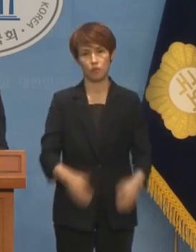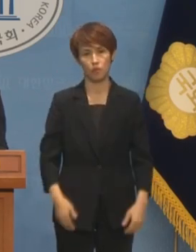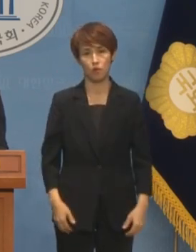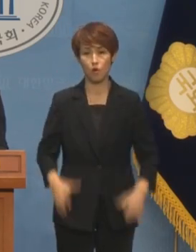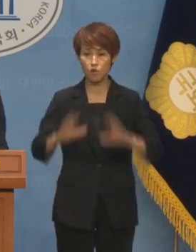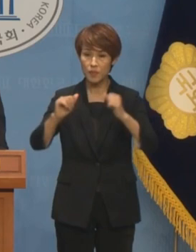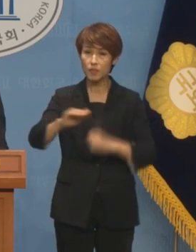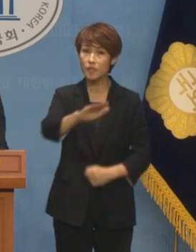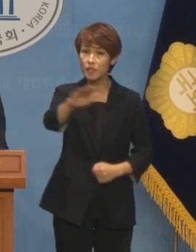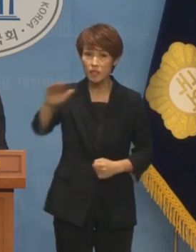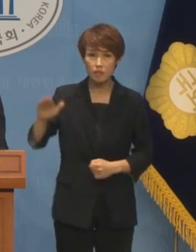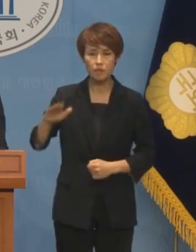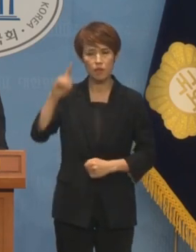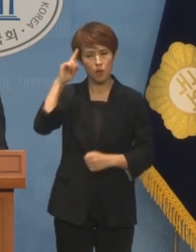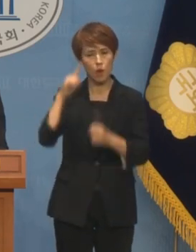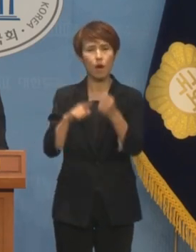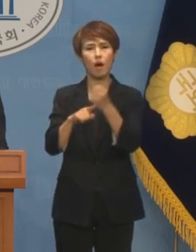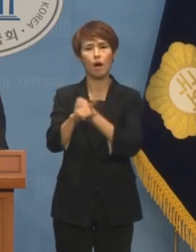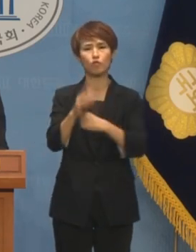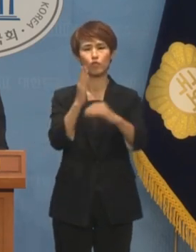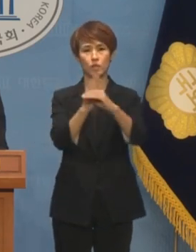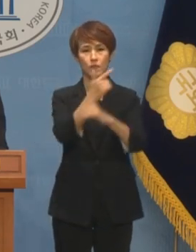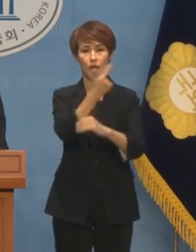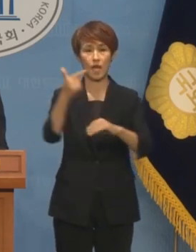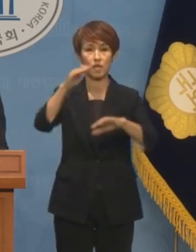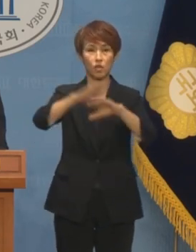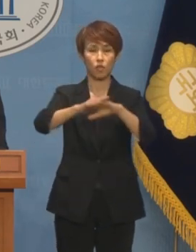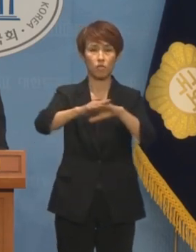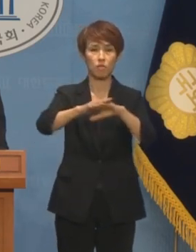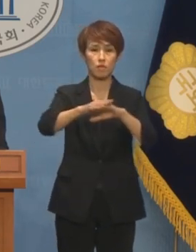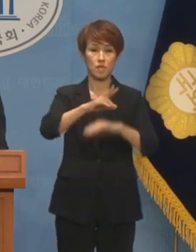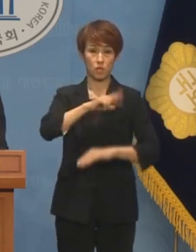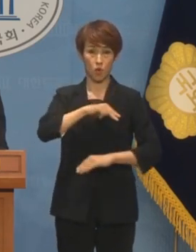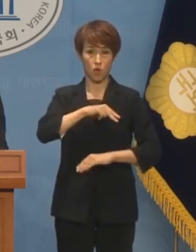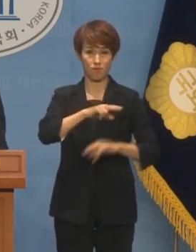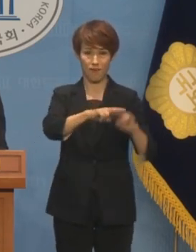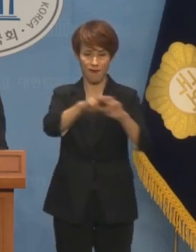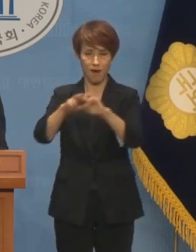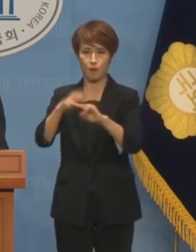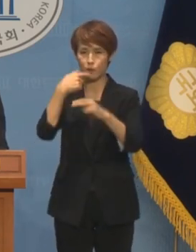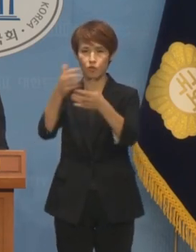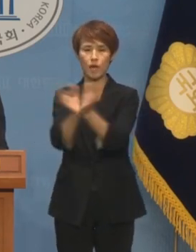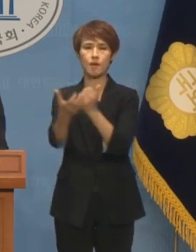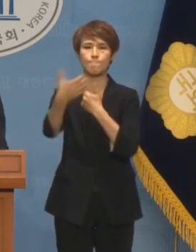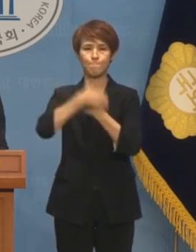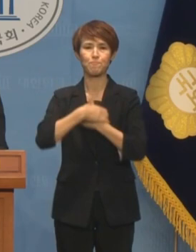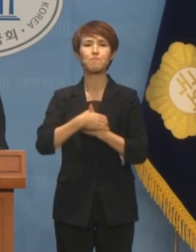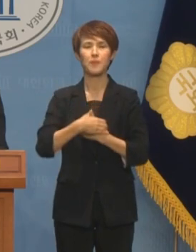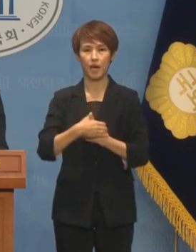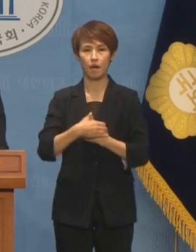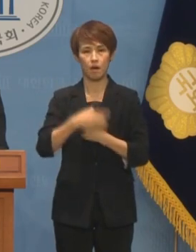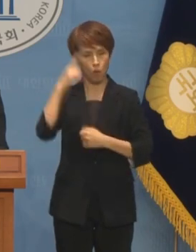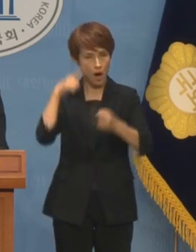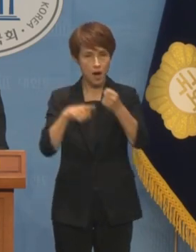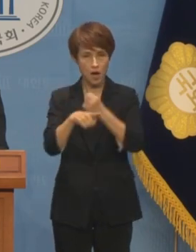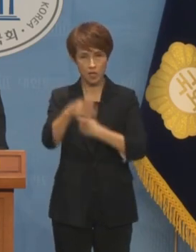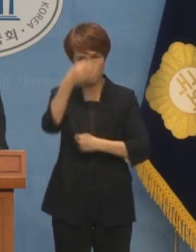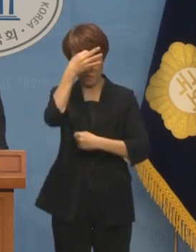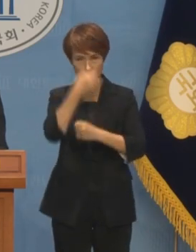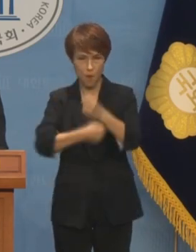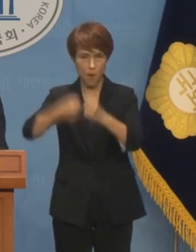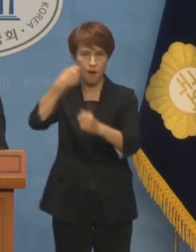국민께서는 과학의 중심지 대전의석 전석을 민주당에 맡기며 과학기술계를 복원하라는